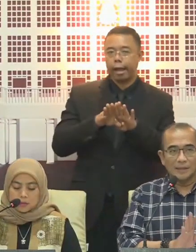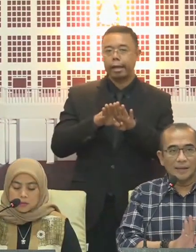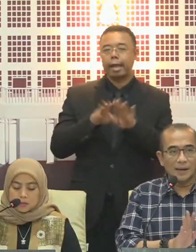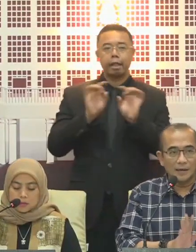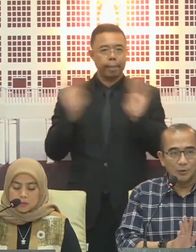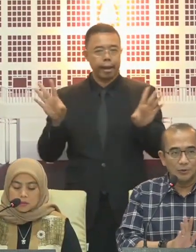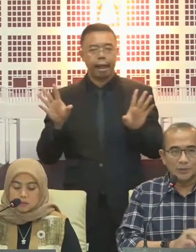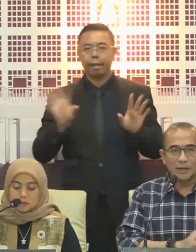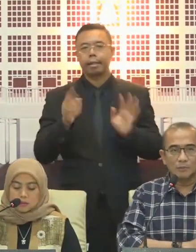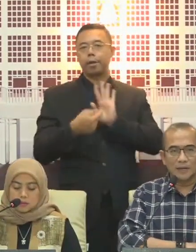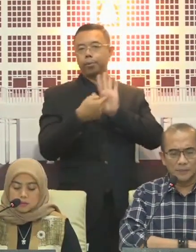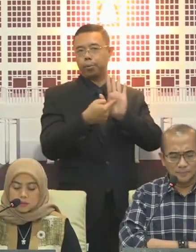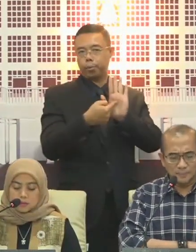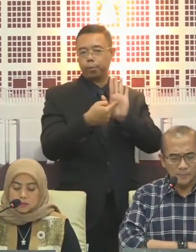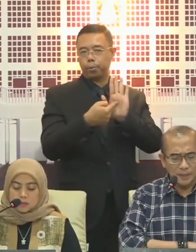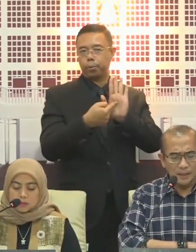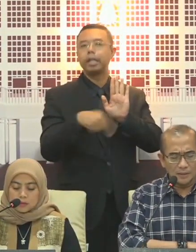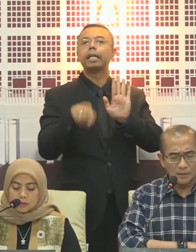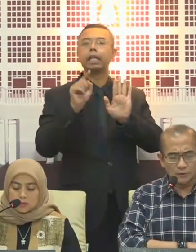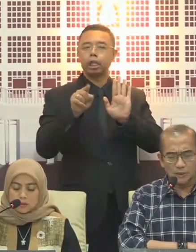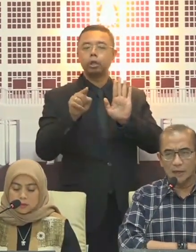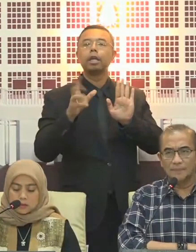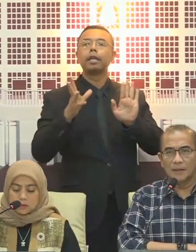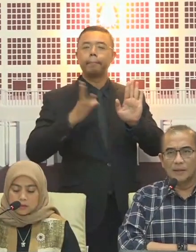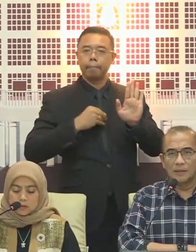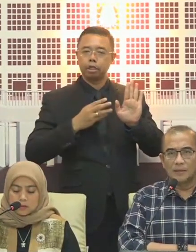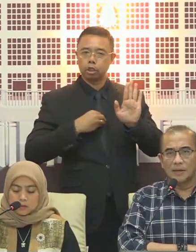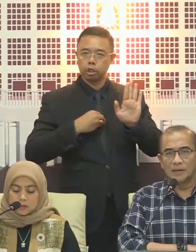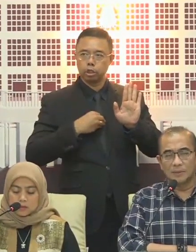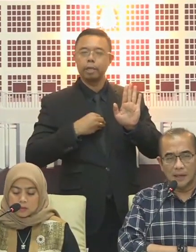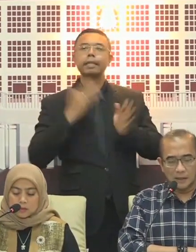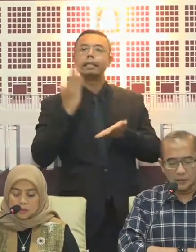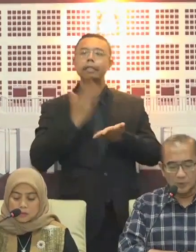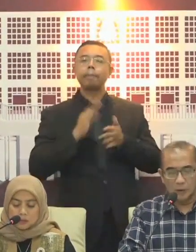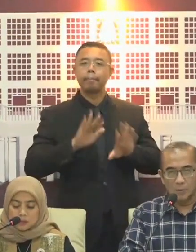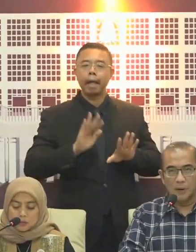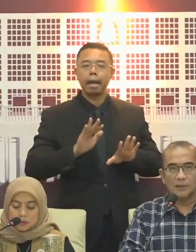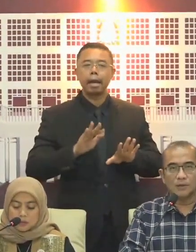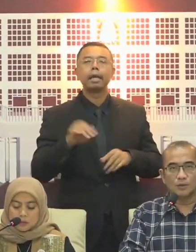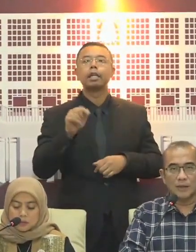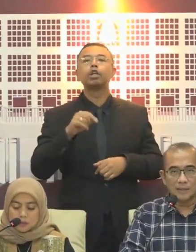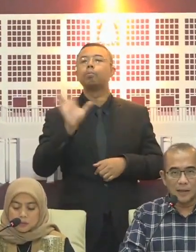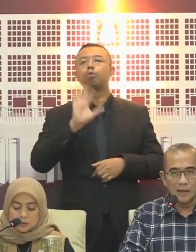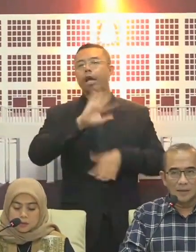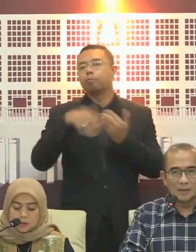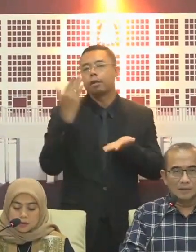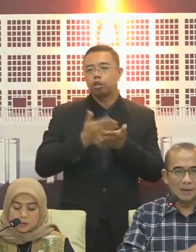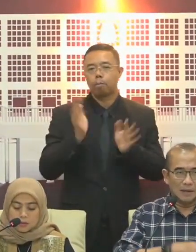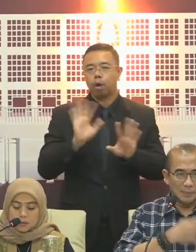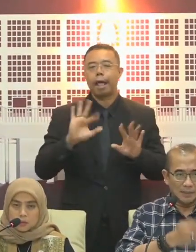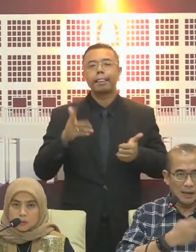tidak tayangkan dulu sehingga kemudian yang dimaksud dengan dihentikan sementara itu tidak akan berhenti total, tidak.